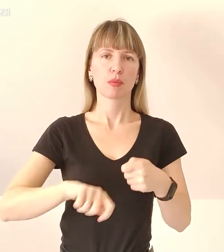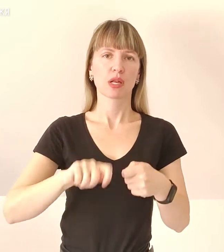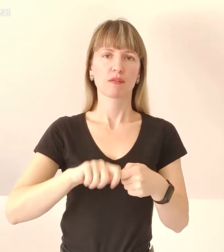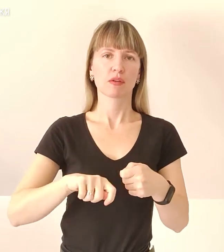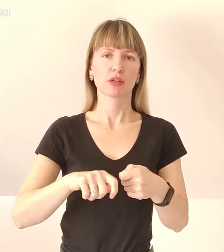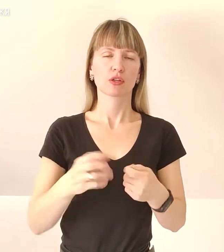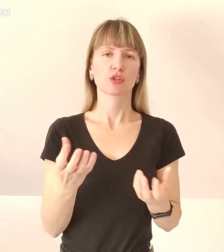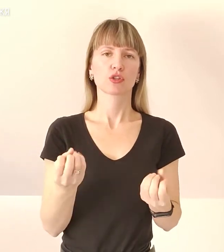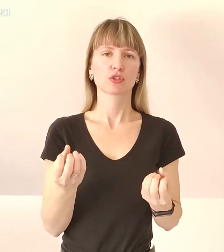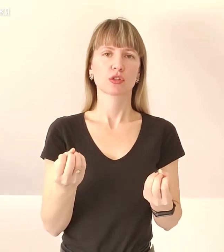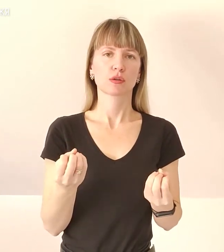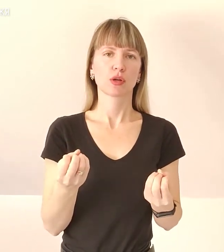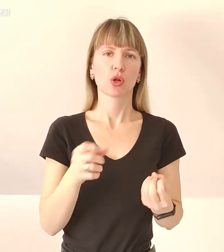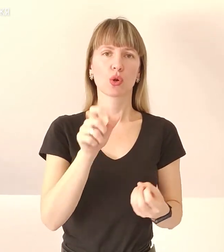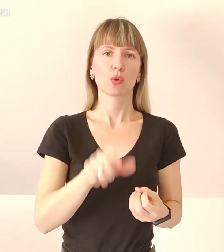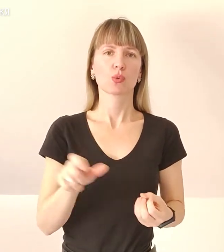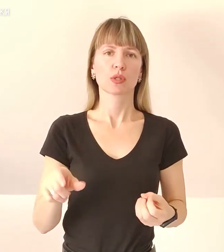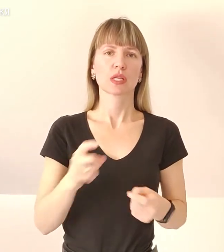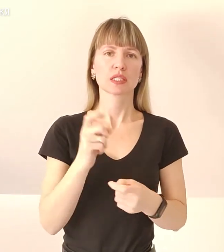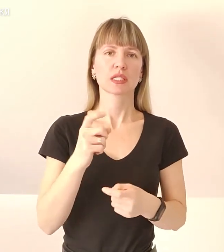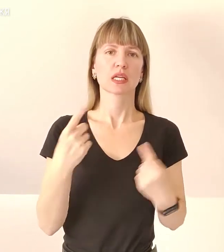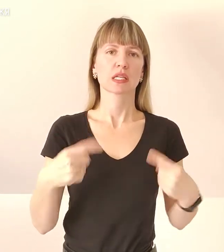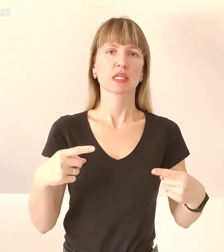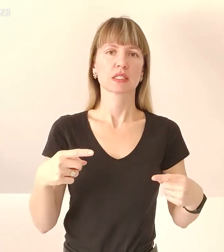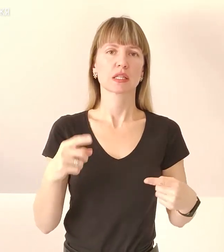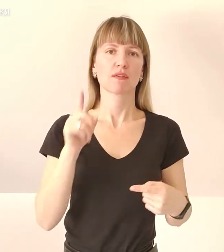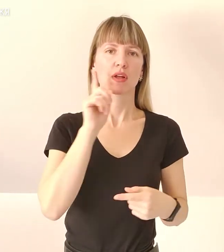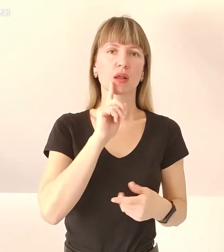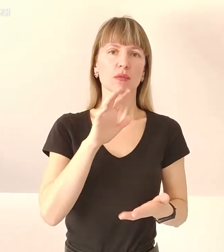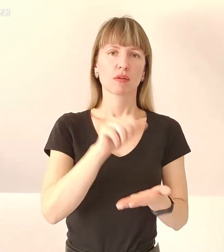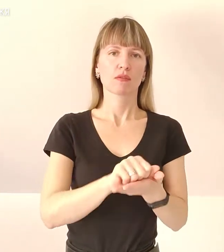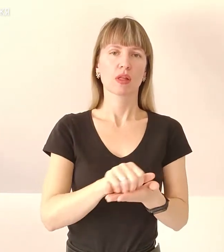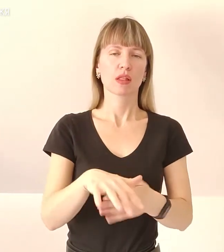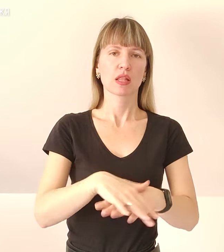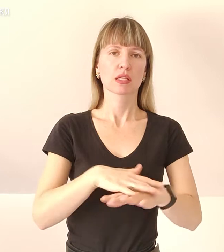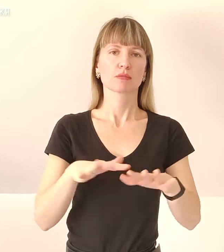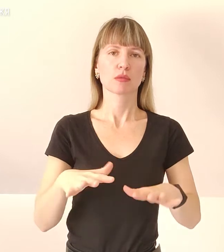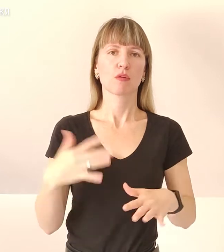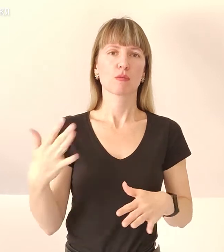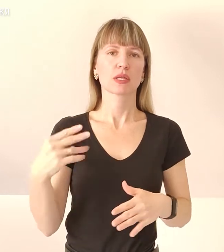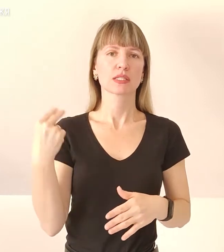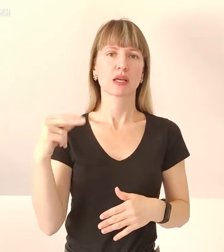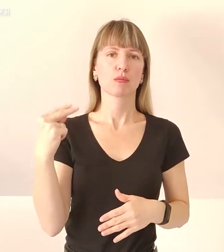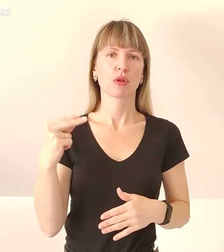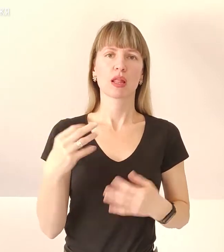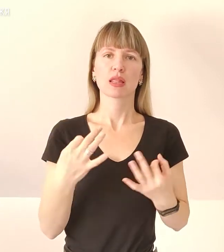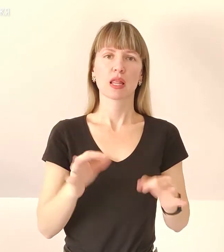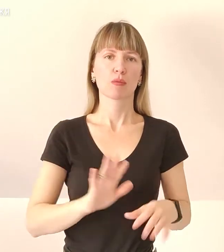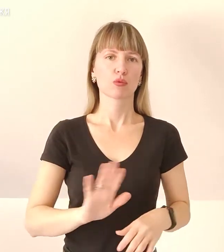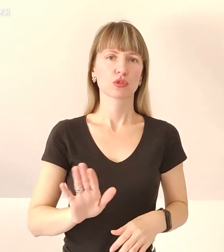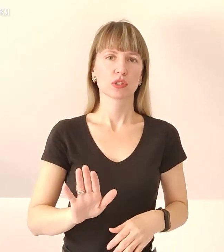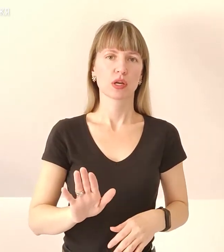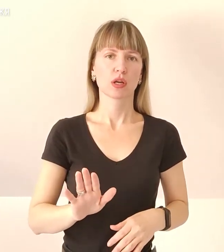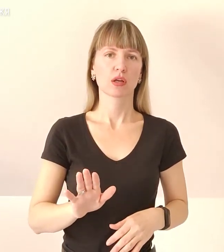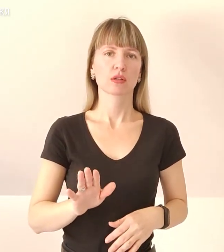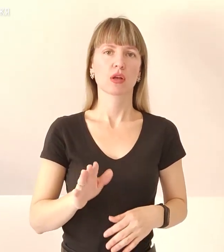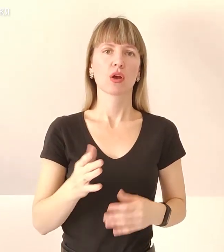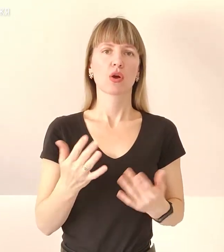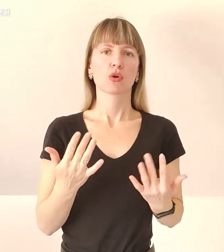Окрім того, людей з різних тимчасово окупованих населених пунктів у бік Запоріжжя не пускають. Оскільки у Малій